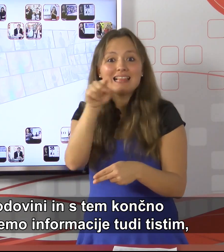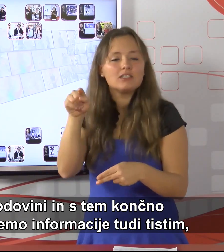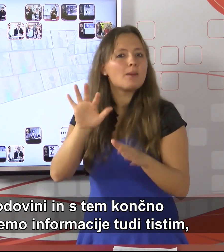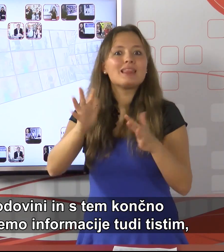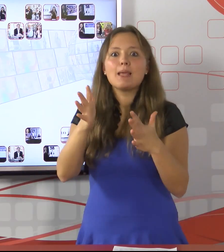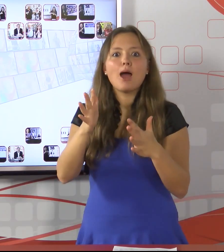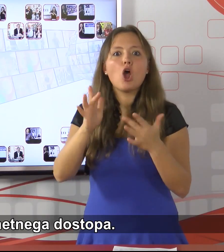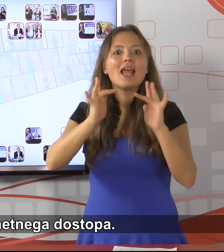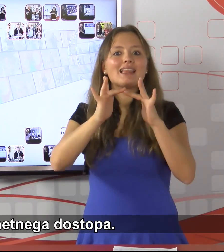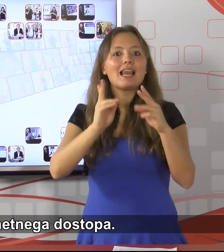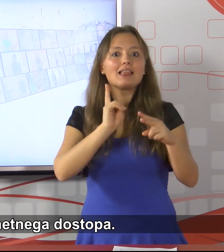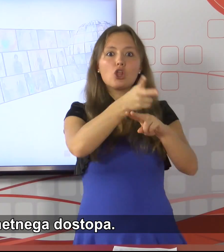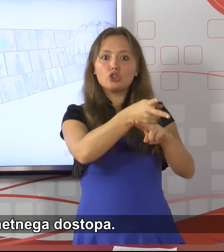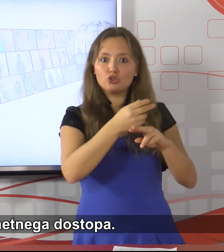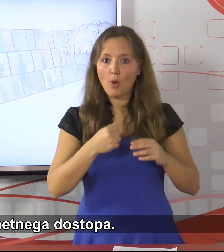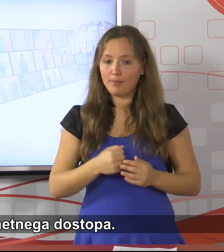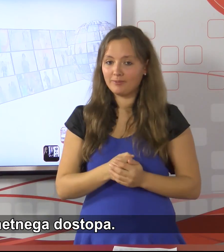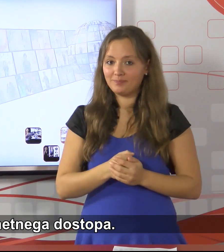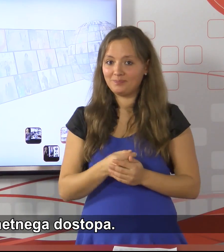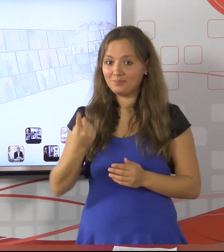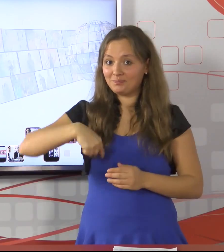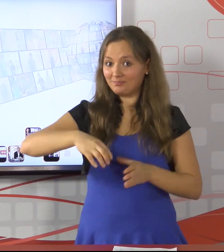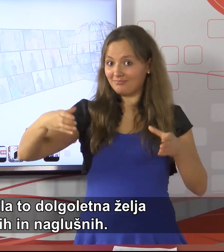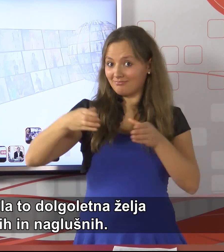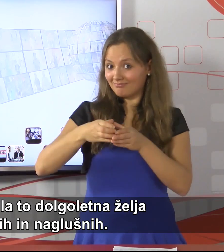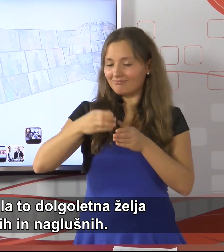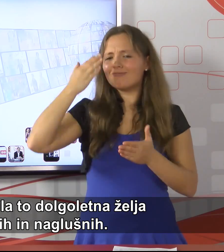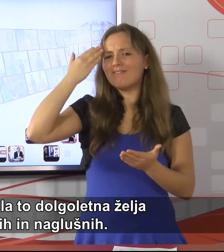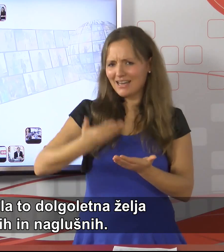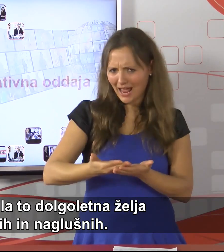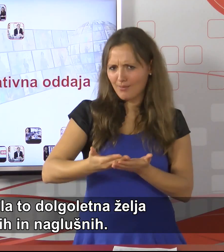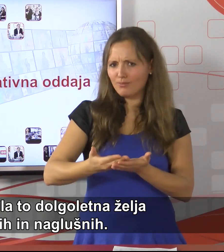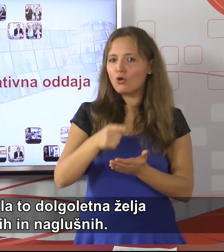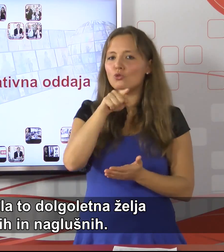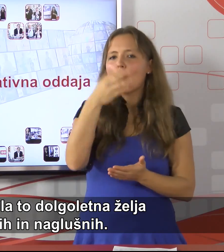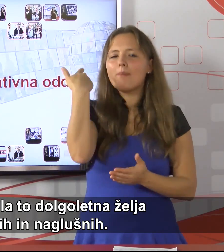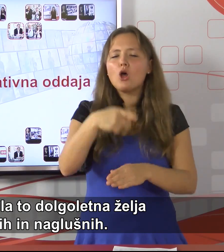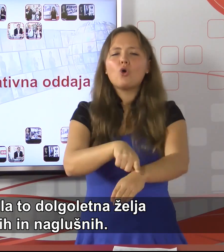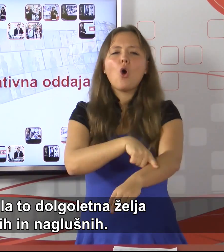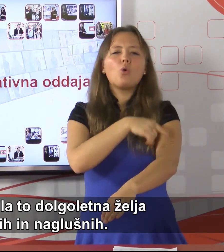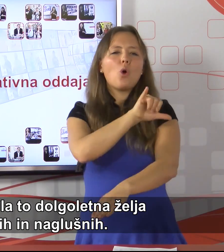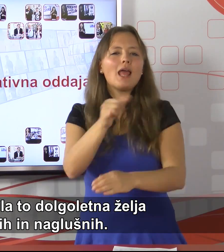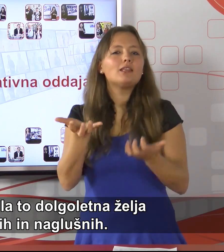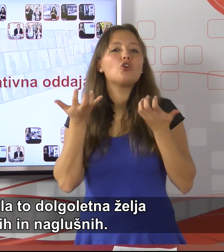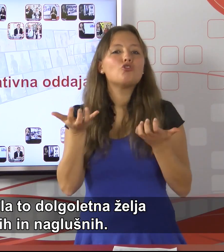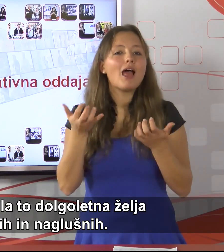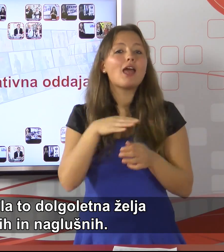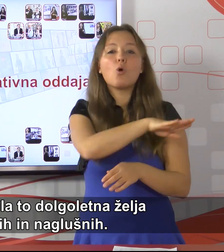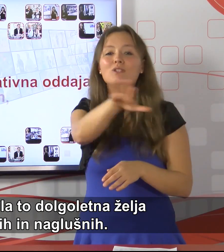ki nimajo internetnega dostopa. Verjamemo, da je bila to dolgoletna želja vseh